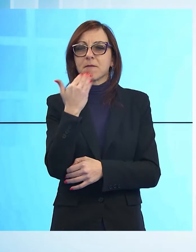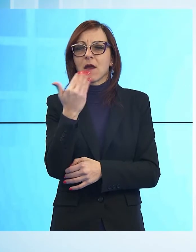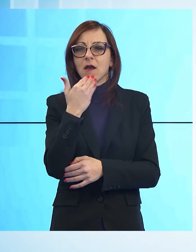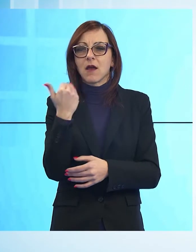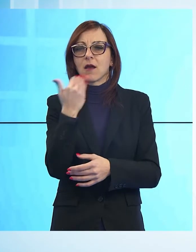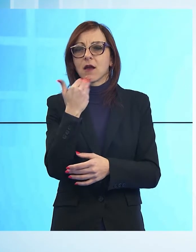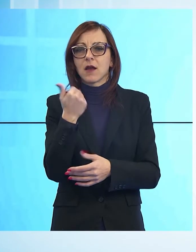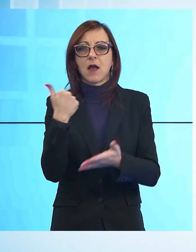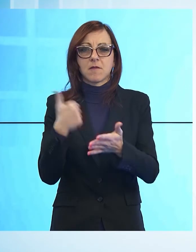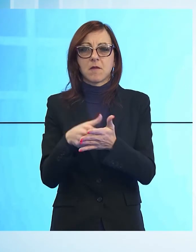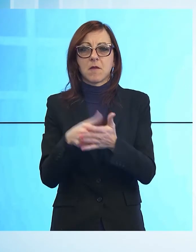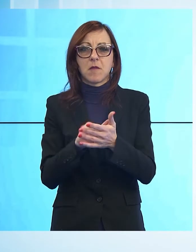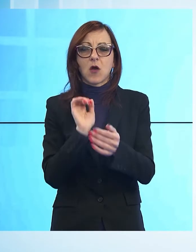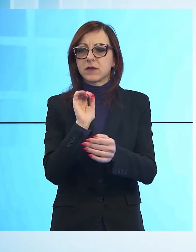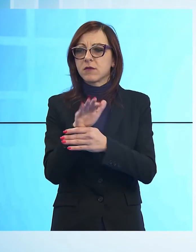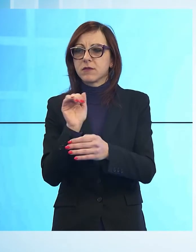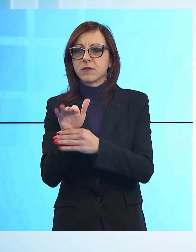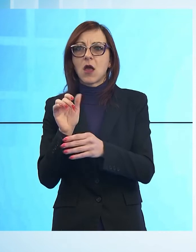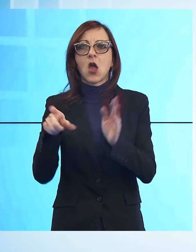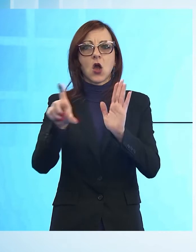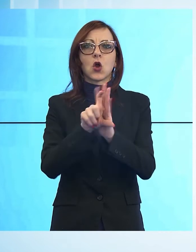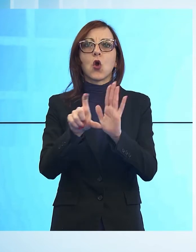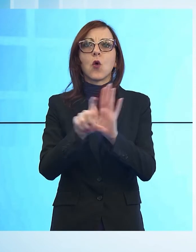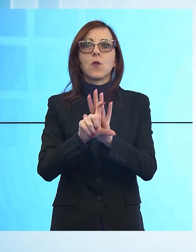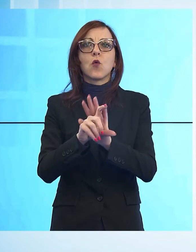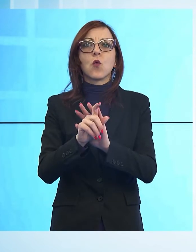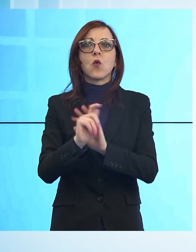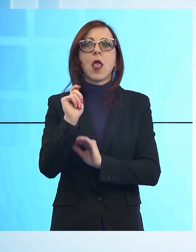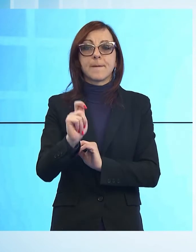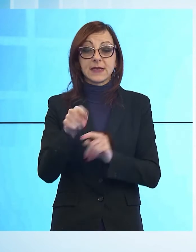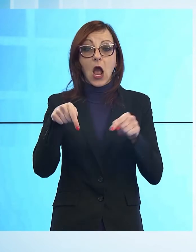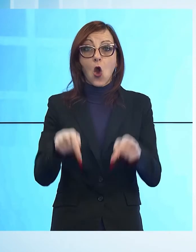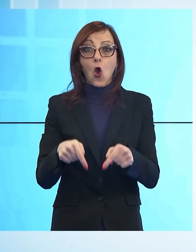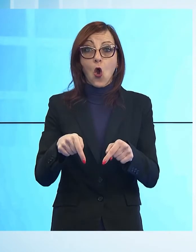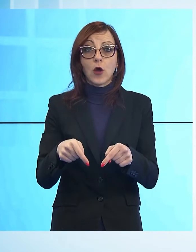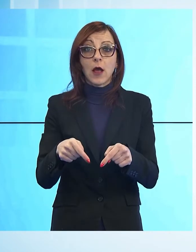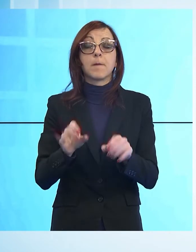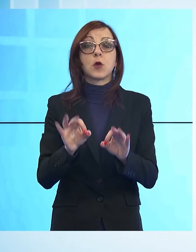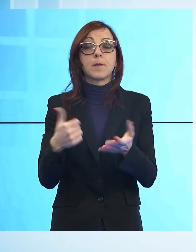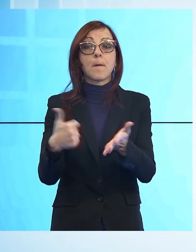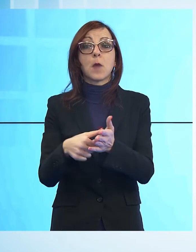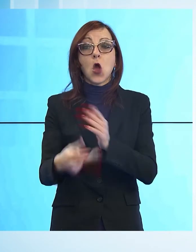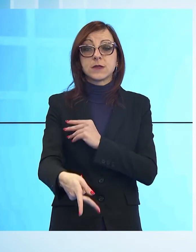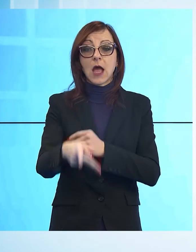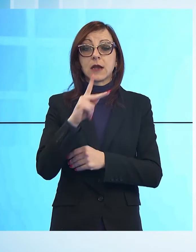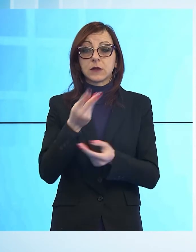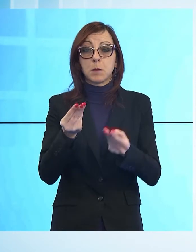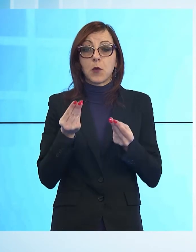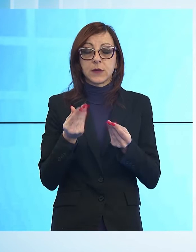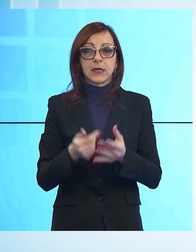della corrispondenza, della posta nel comune di Pescaglia. Adesso c'è la risposta di poste italiane.